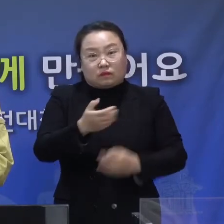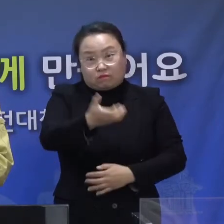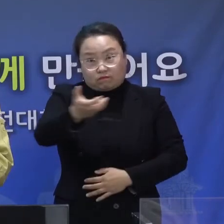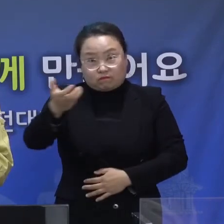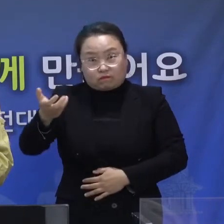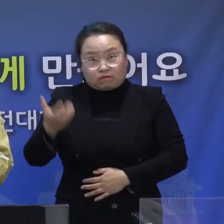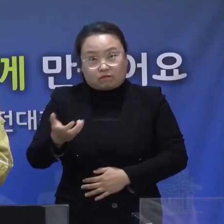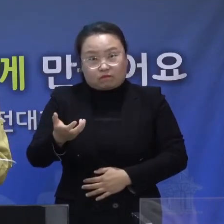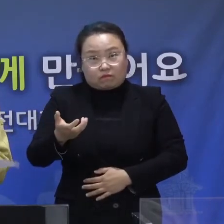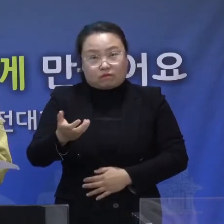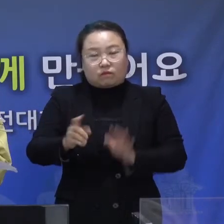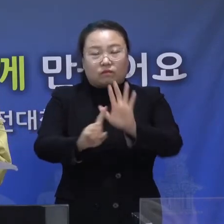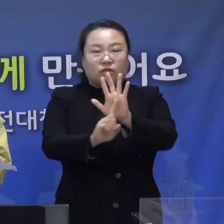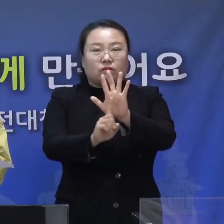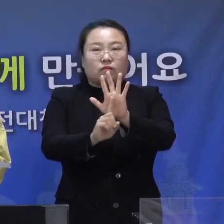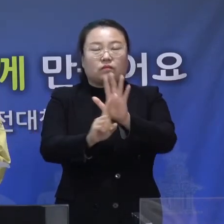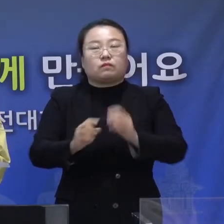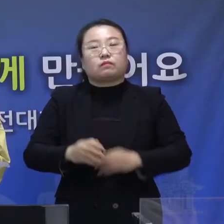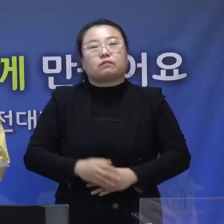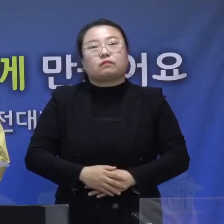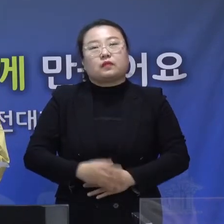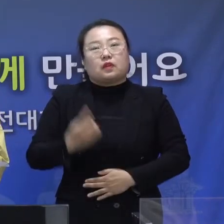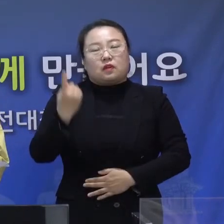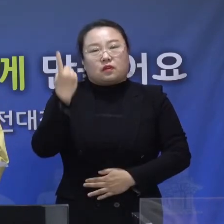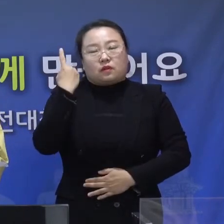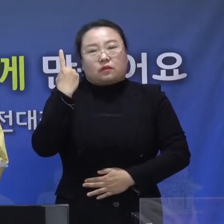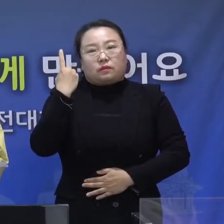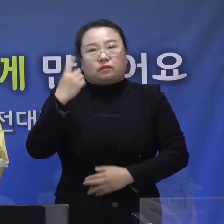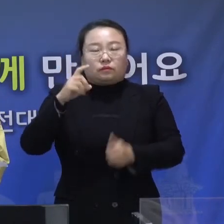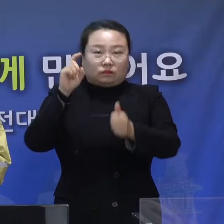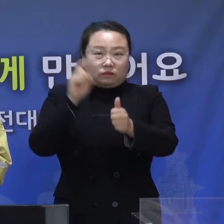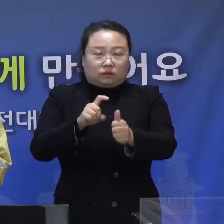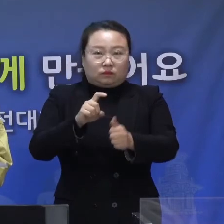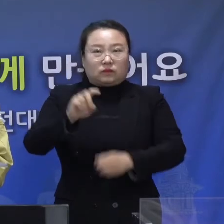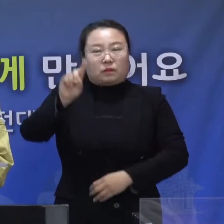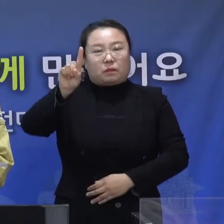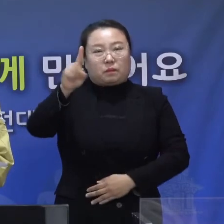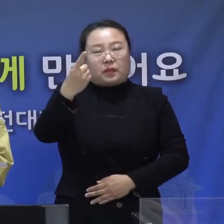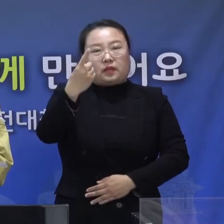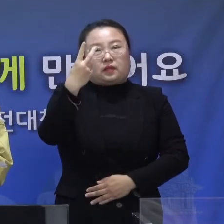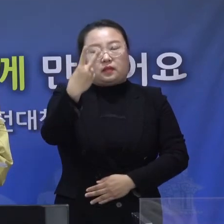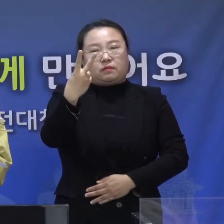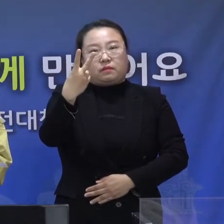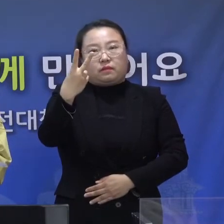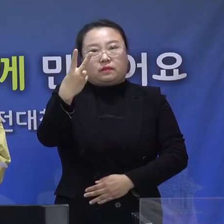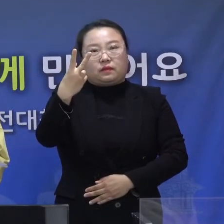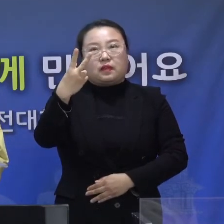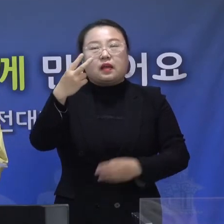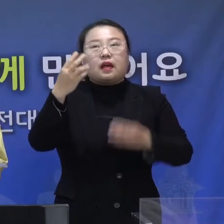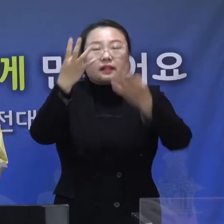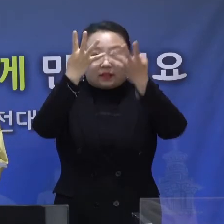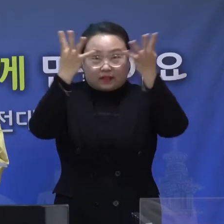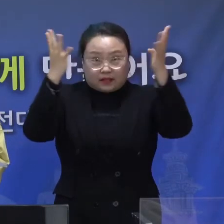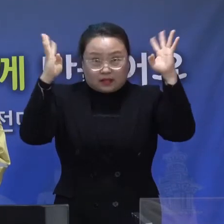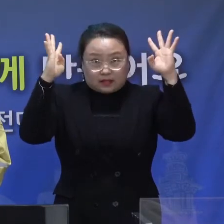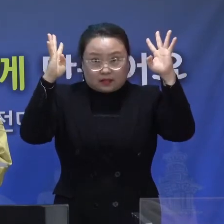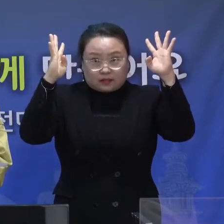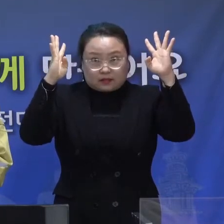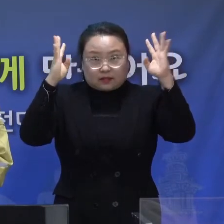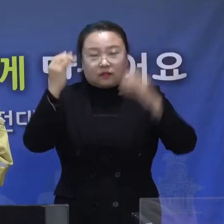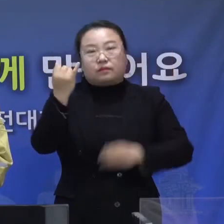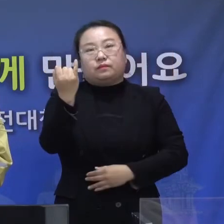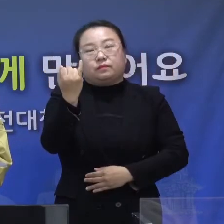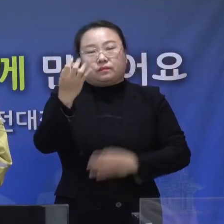대해 말씀드리겠습니다. 어제 확진 판정을 받은 102번 확진자는 여대생으로 대학교에서 함께